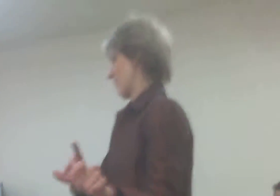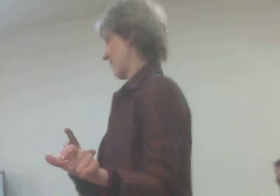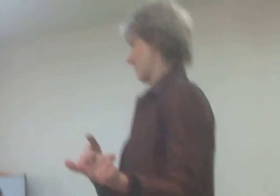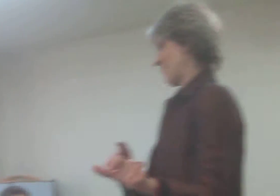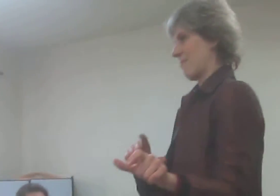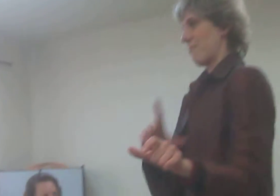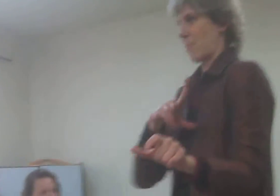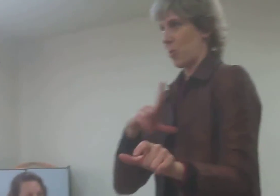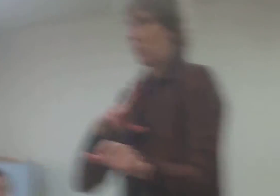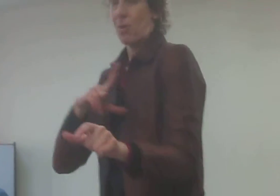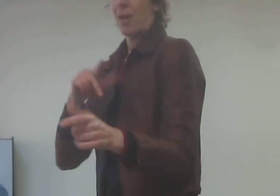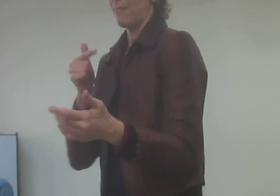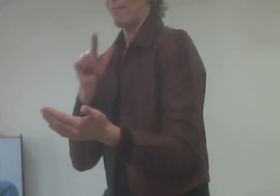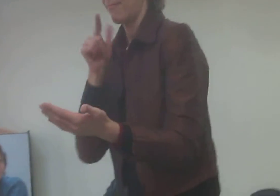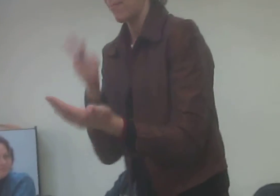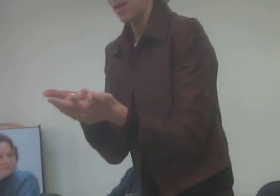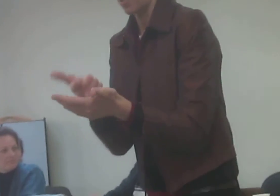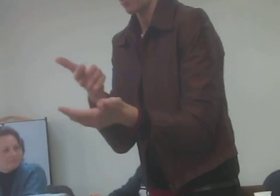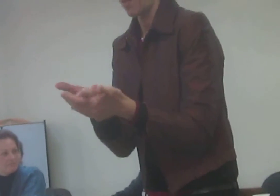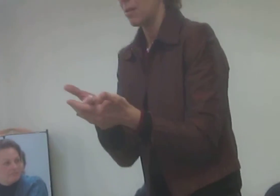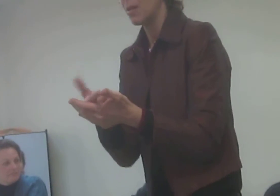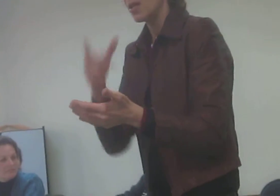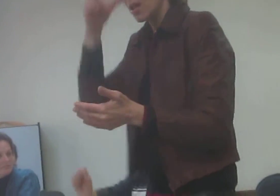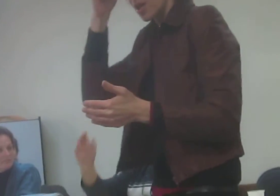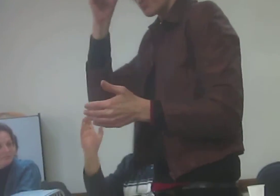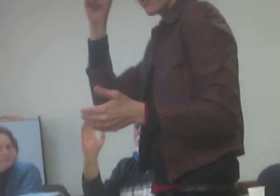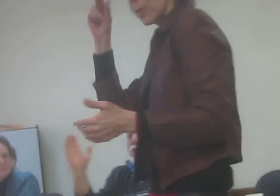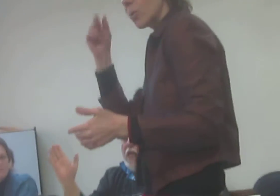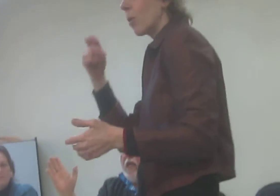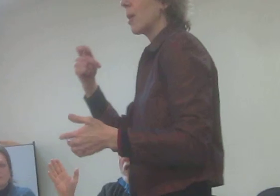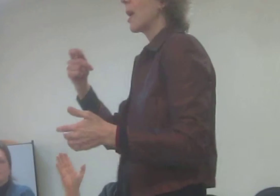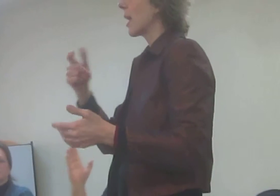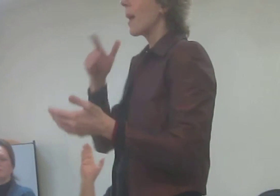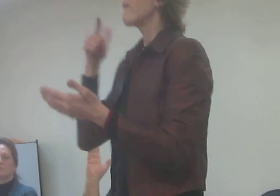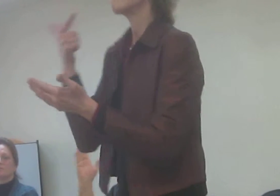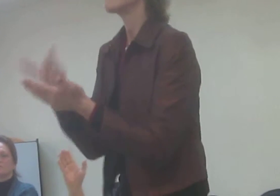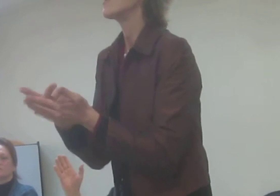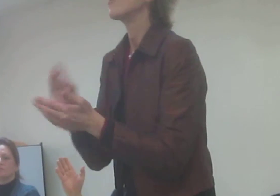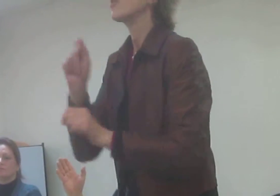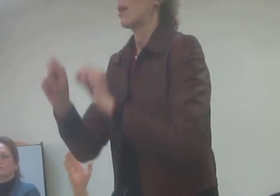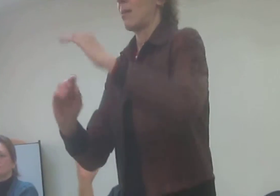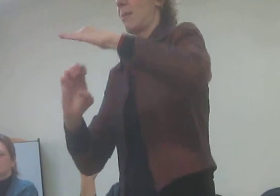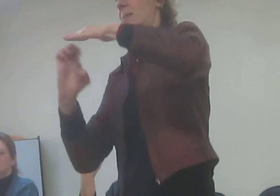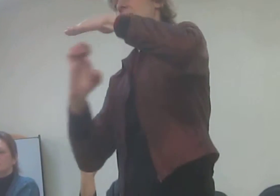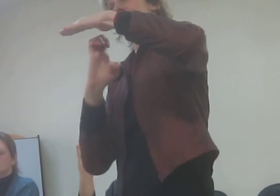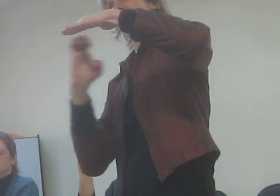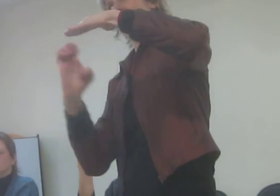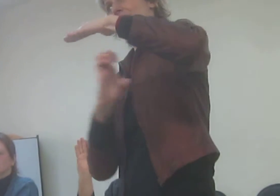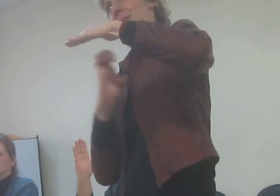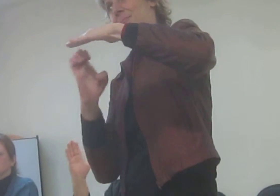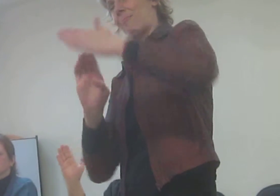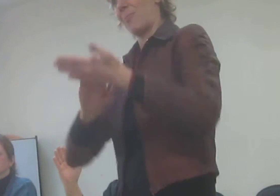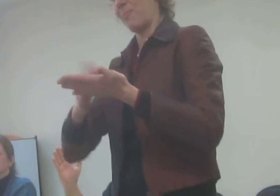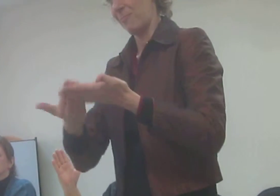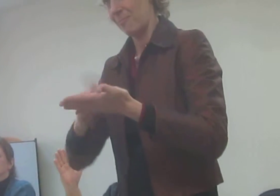Porque daí, o que a gente pode reivindicar? Que a prefeitura, no começo do ano, já faça uma licitação e